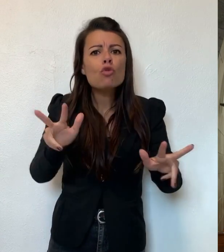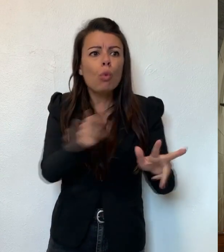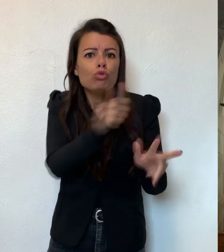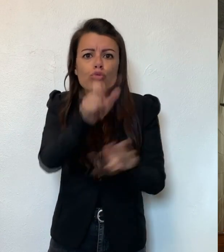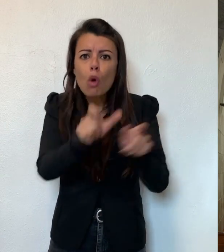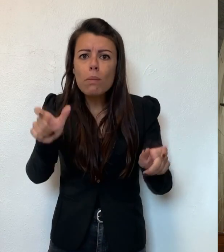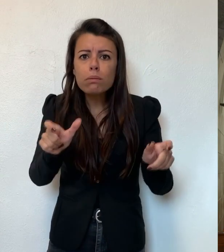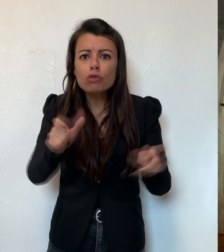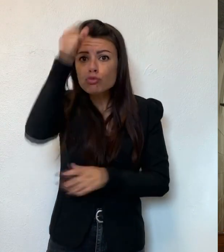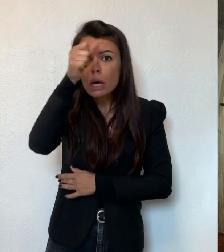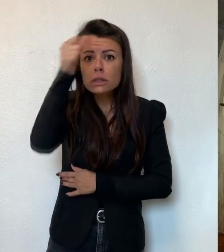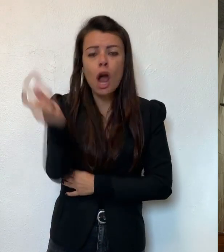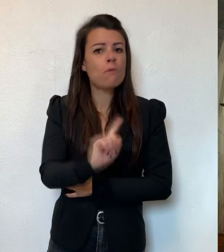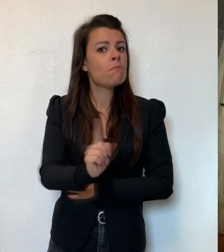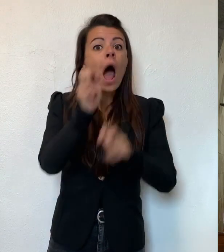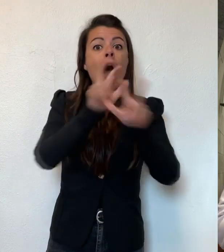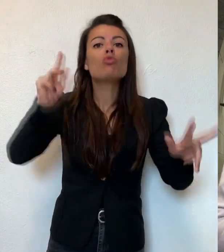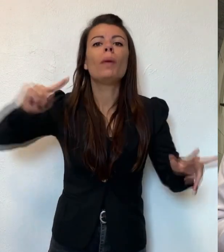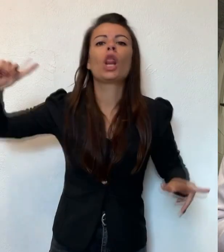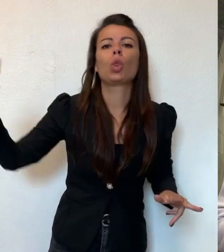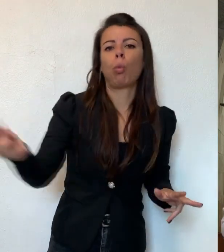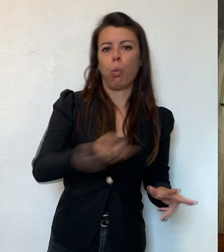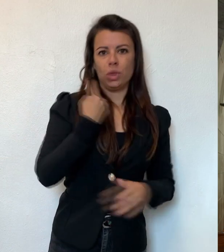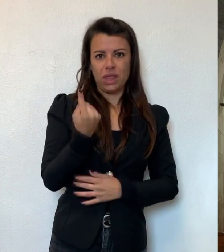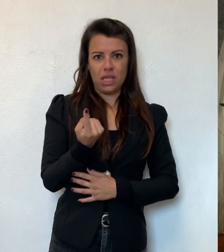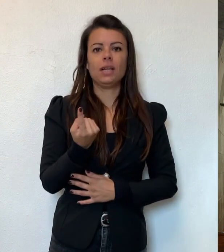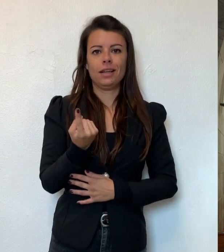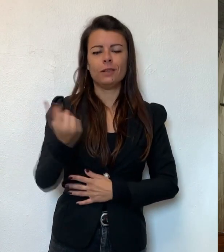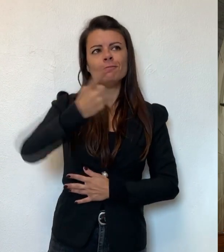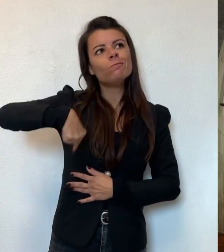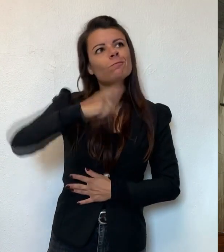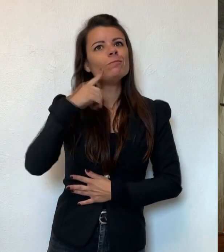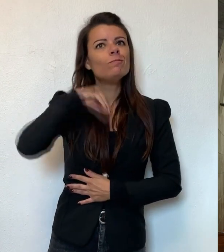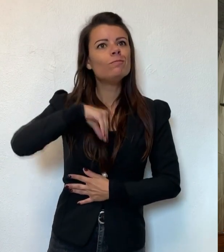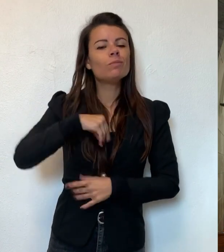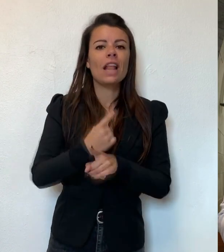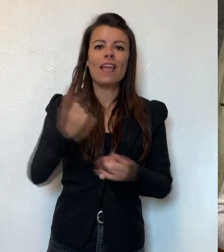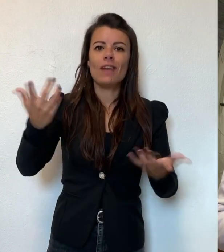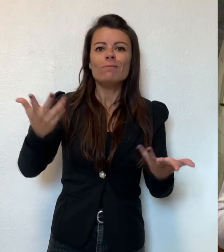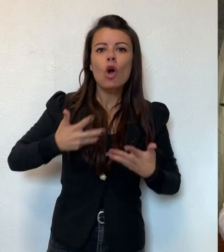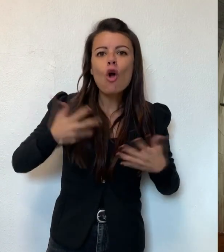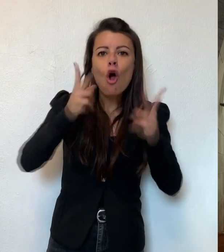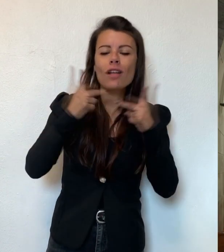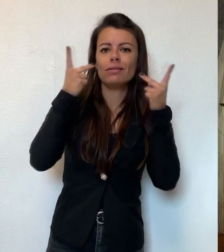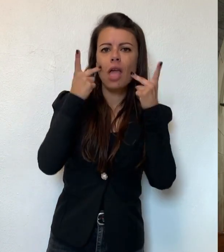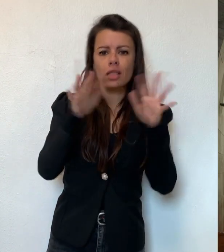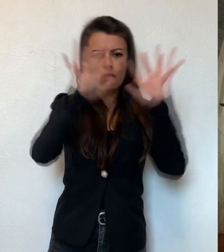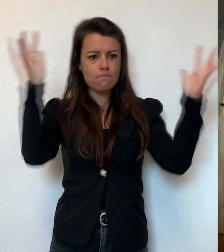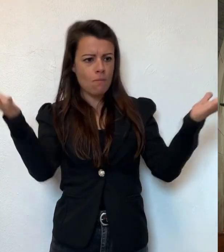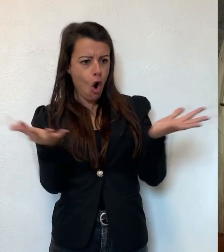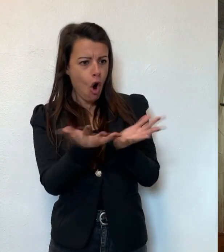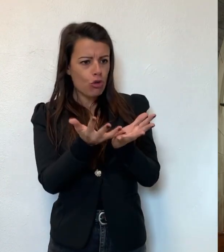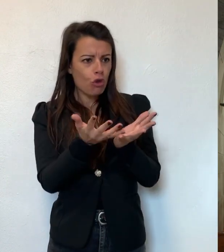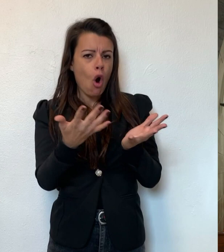per i cristiani, ma per tutti. E noi dobbiamo anche essere contenti che in alcune parti del mondo almeno sia